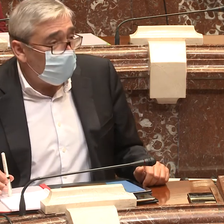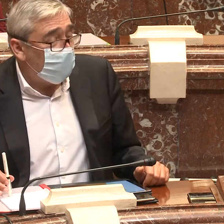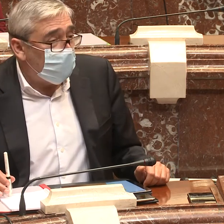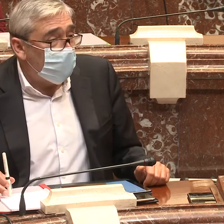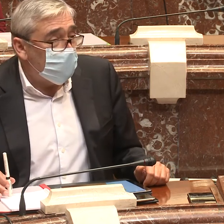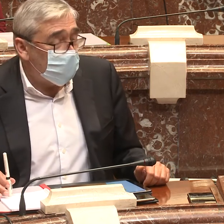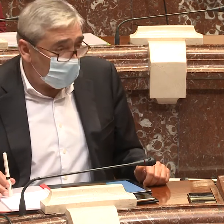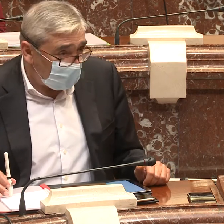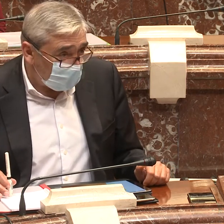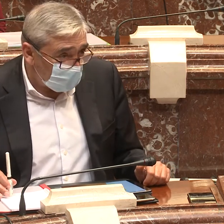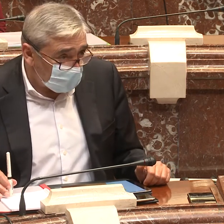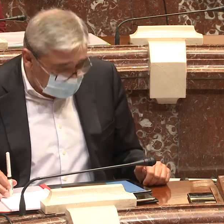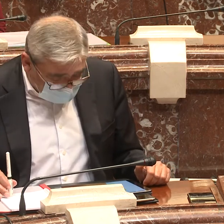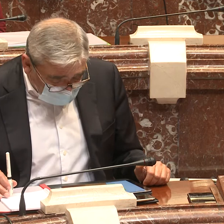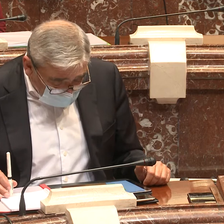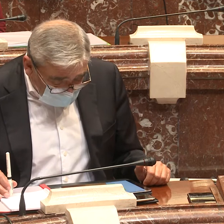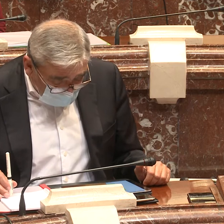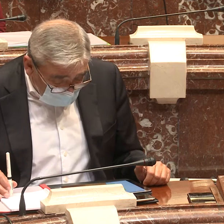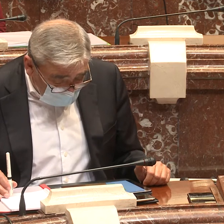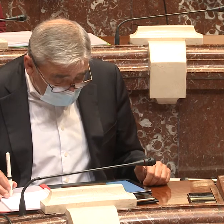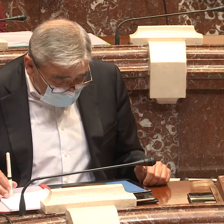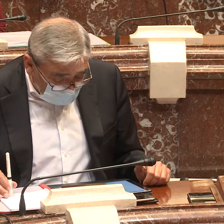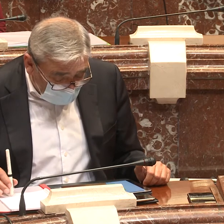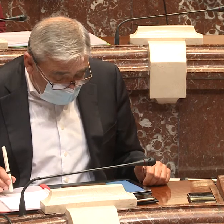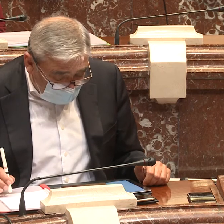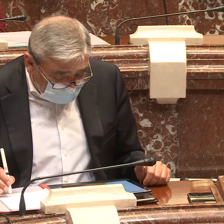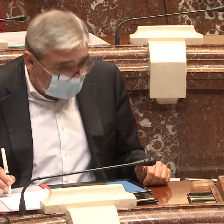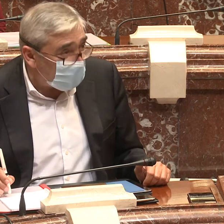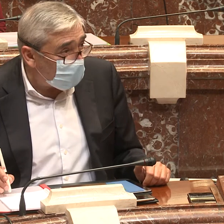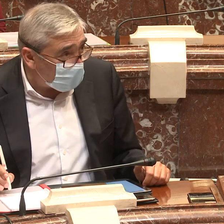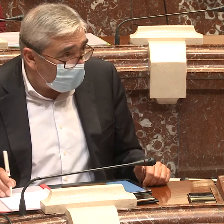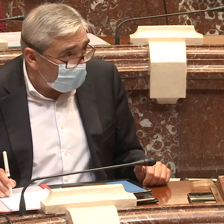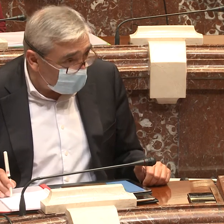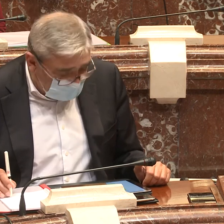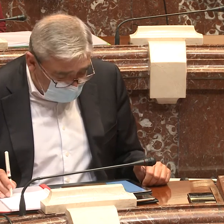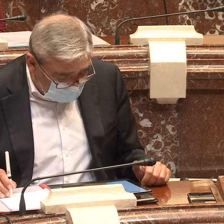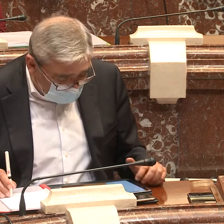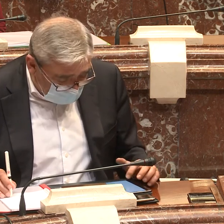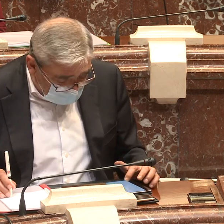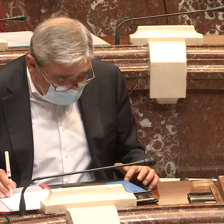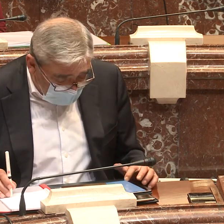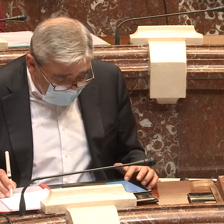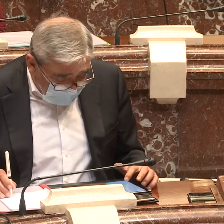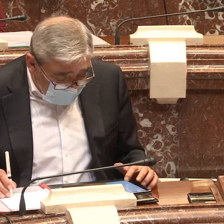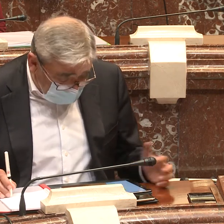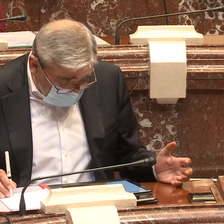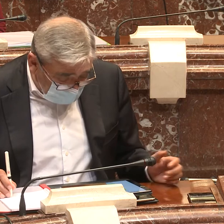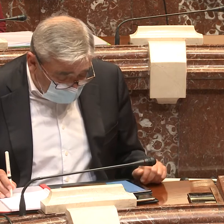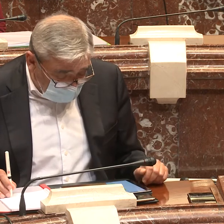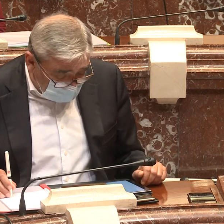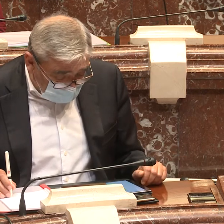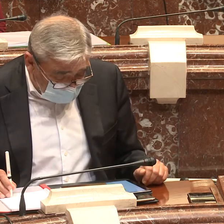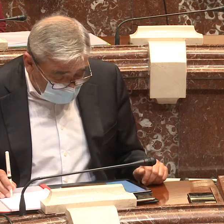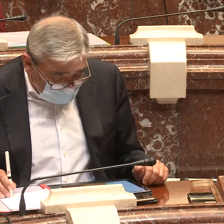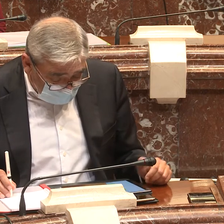compañero de la Federación de Sordociegos, el uso de los bucles magnéticos en los lugares públicos, especialmente,